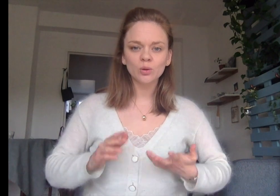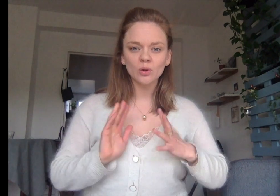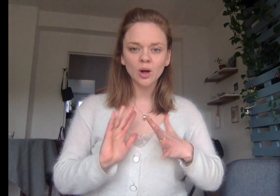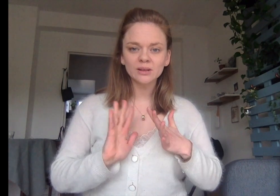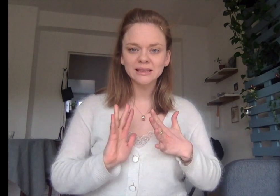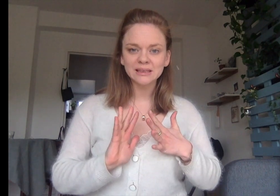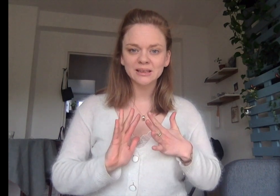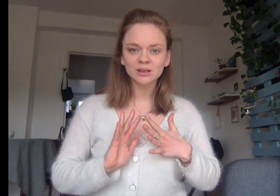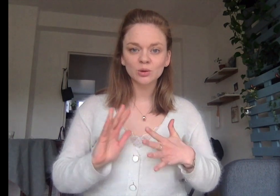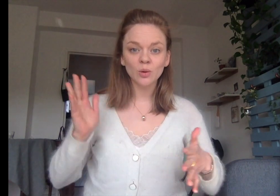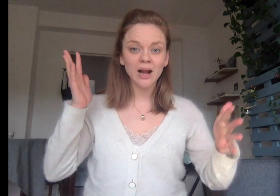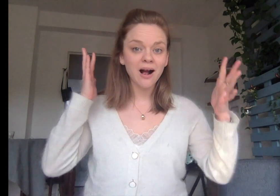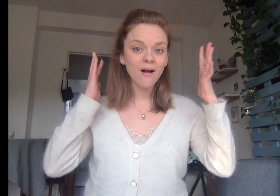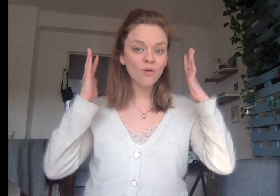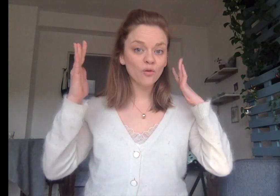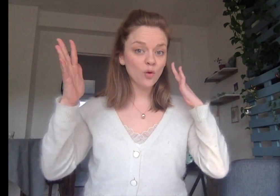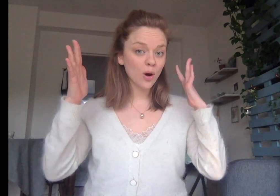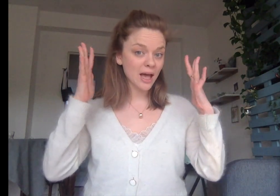de langue des signes sur la forêt.